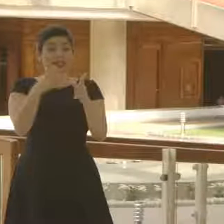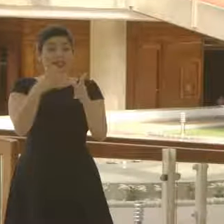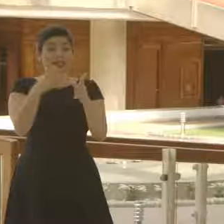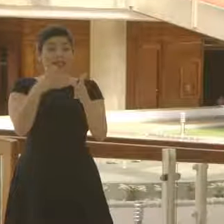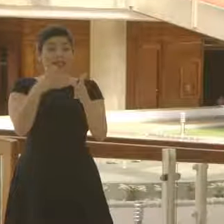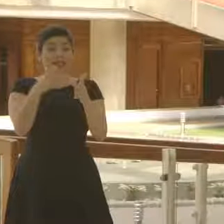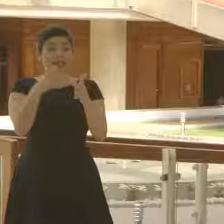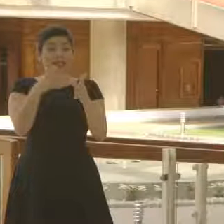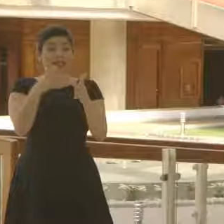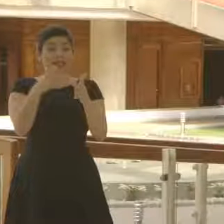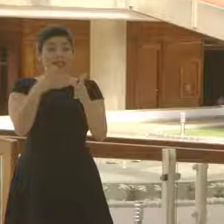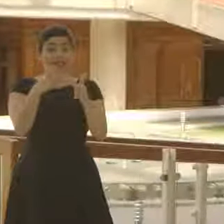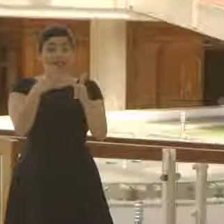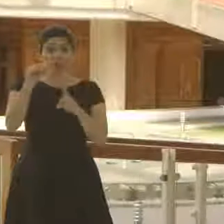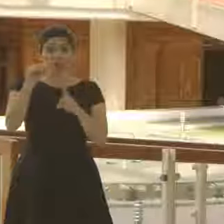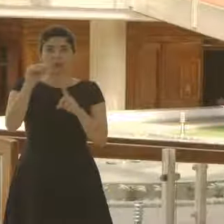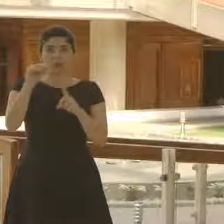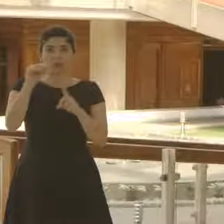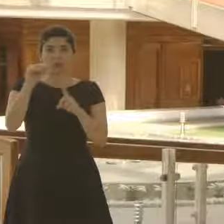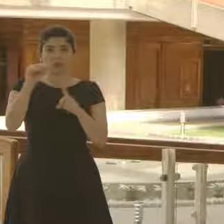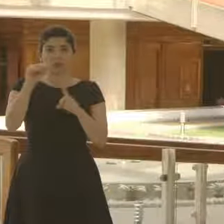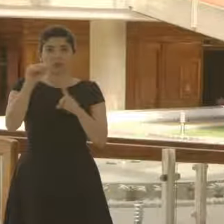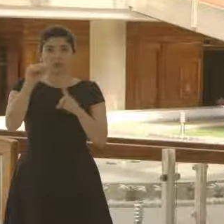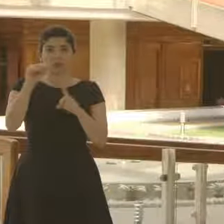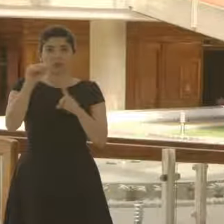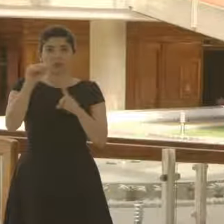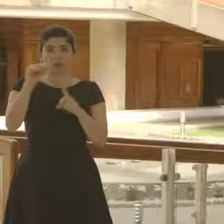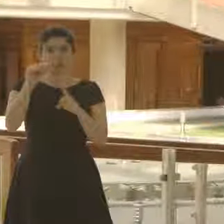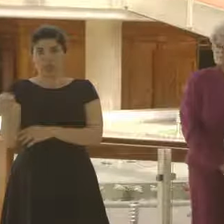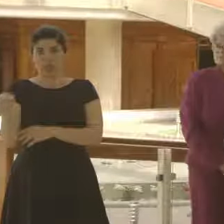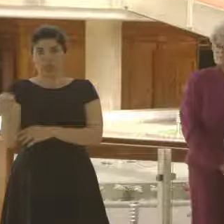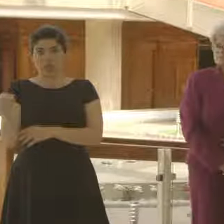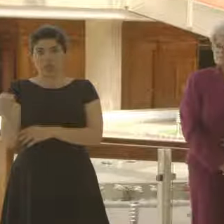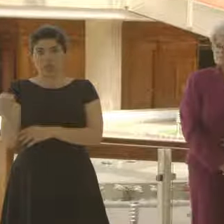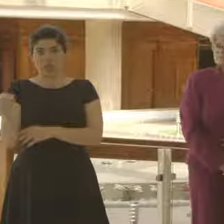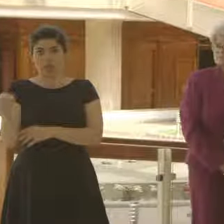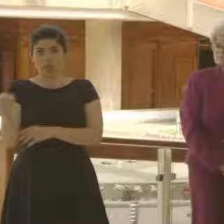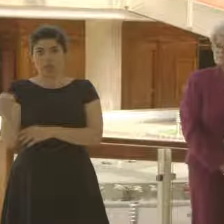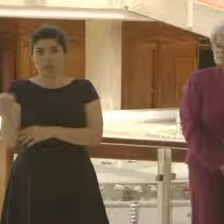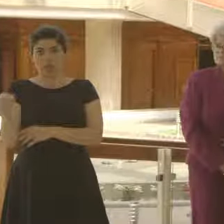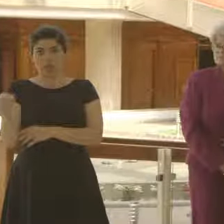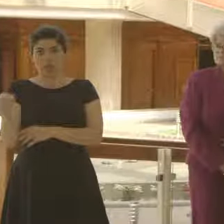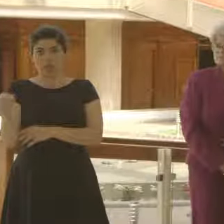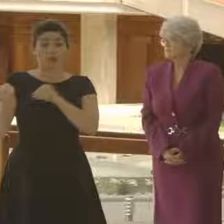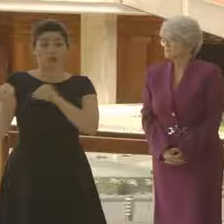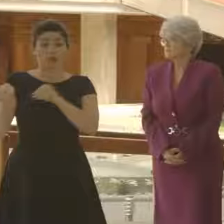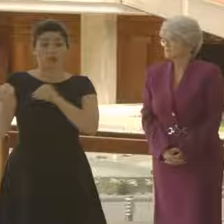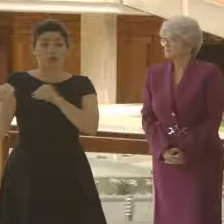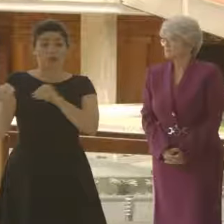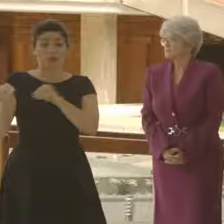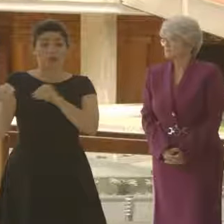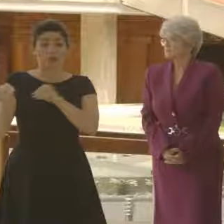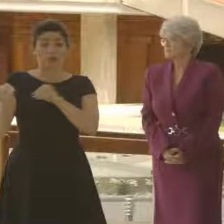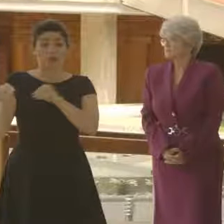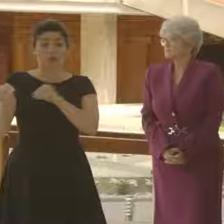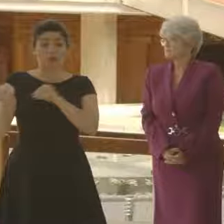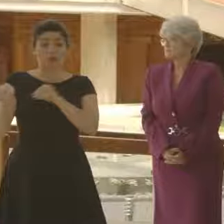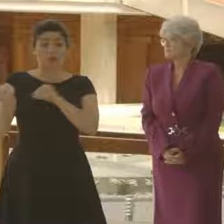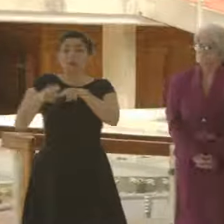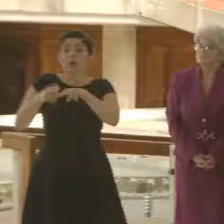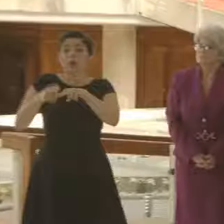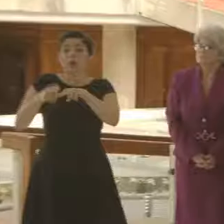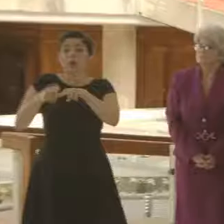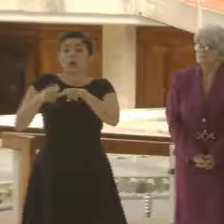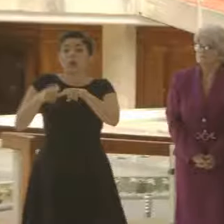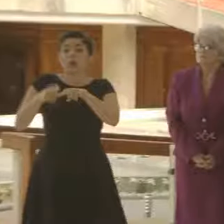de 50% a un 25%. No iniciar procesos de resignación de puestos ni crear nuevos pluses o incentivos